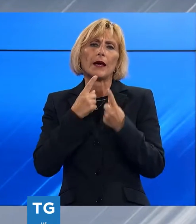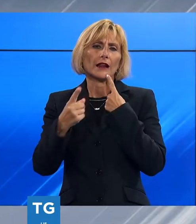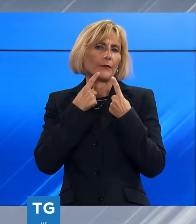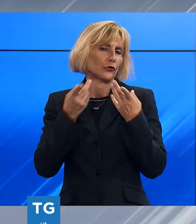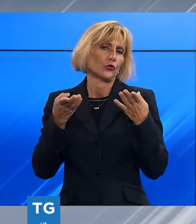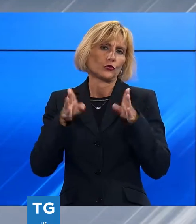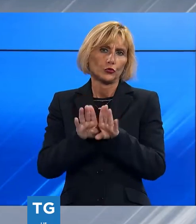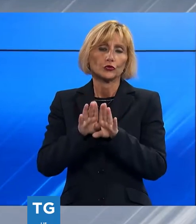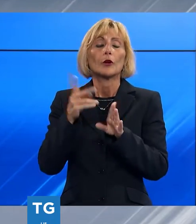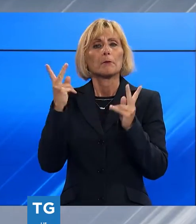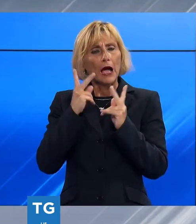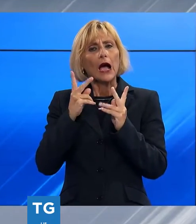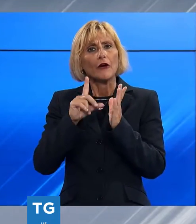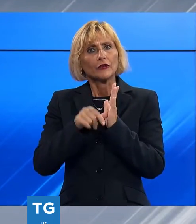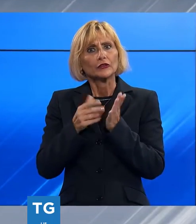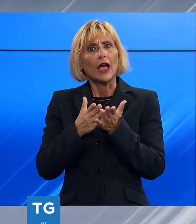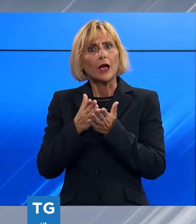durata 14 anni.